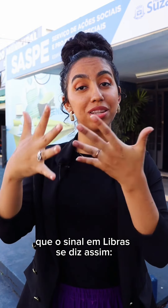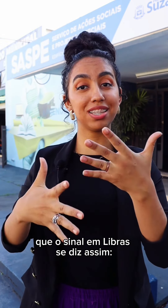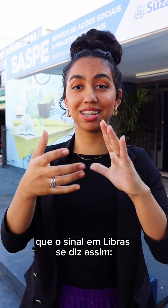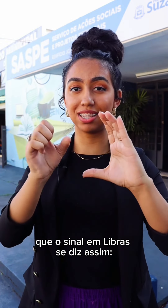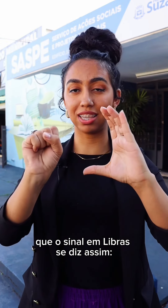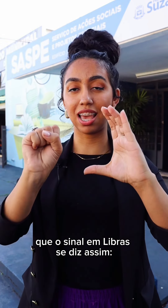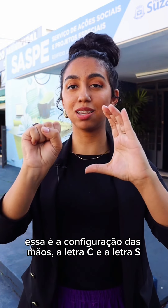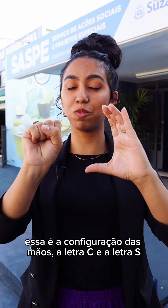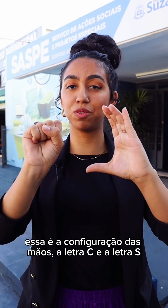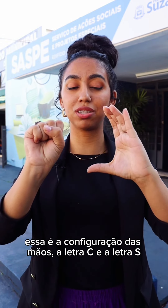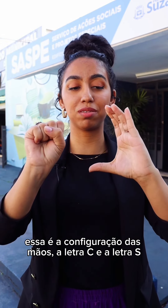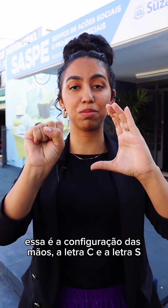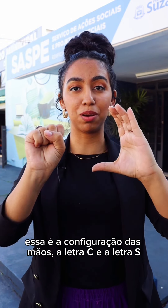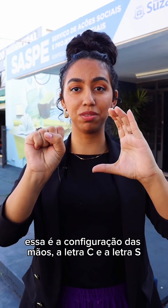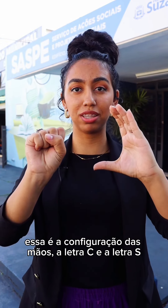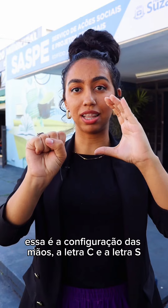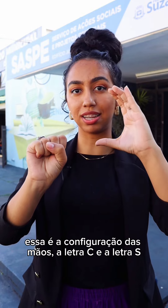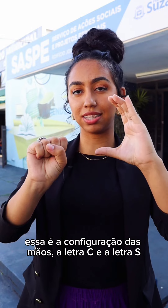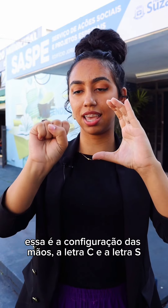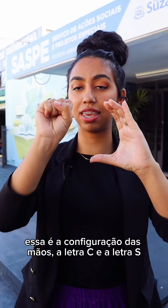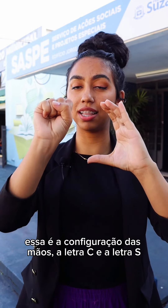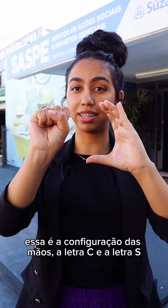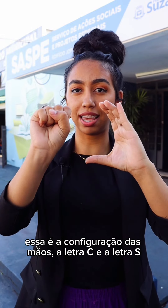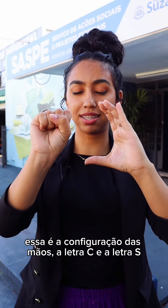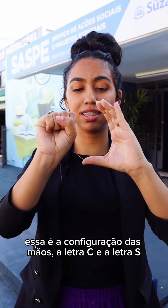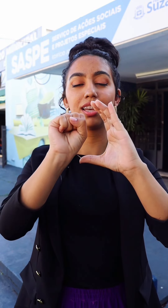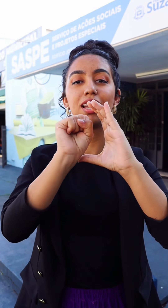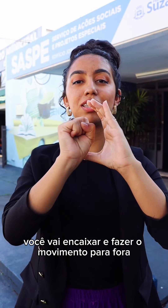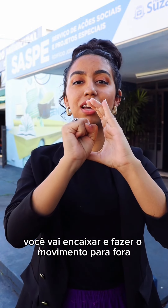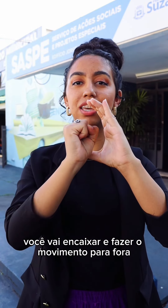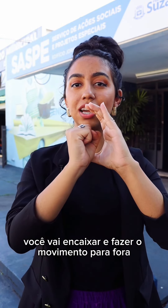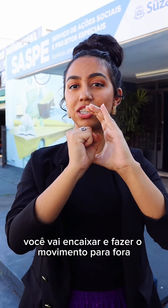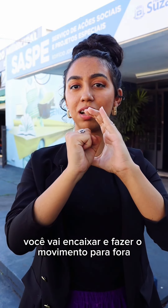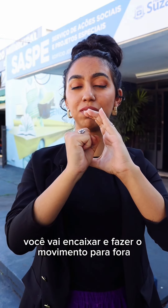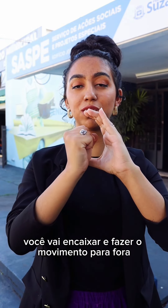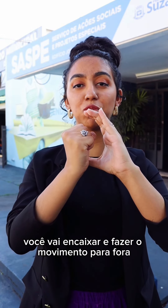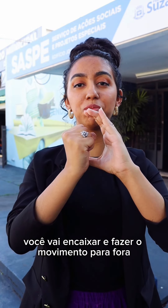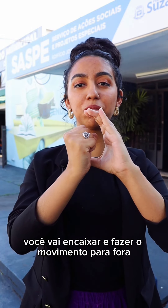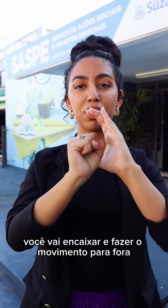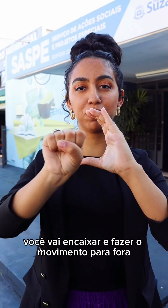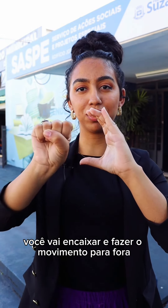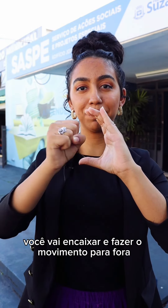Libra se diz assim, essa é a configuração das mãos, e na letra C e a letra S, você vai encaixar e fazer o movimento para fora.